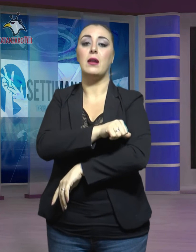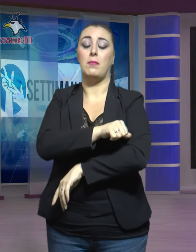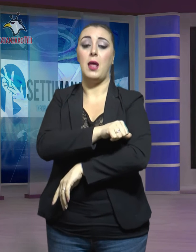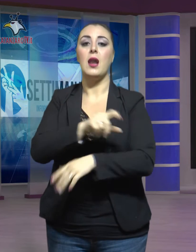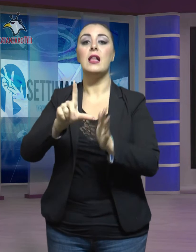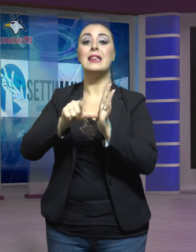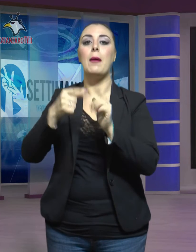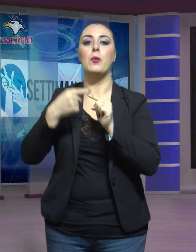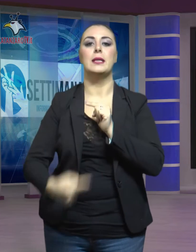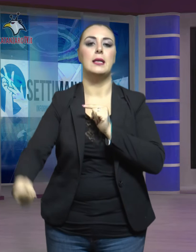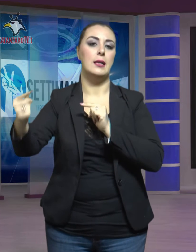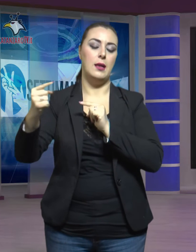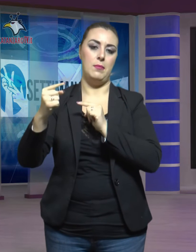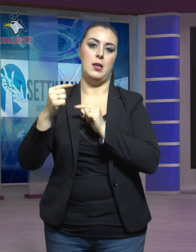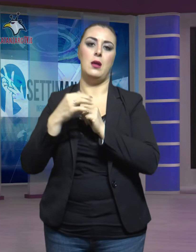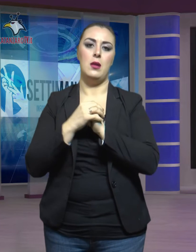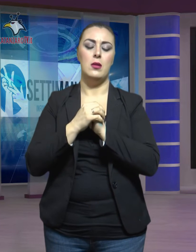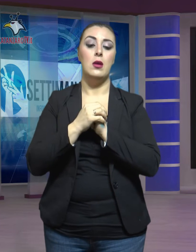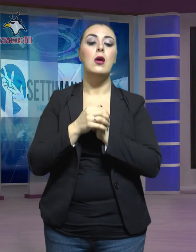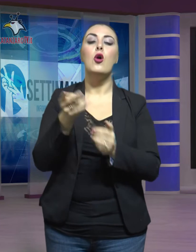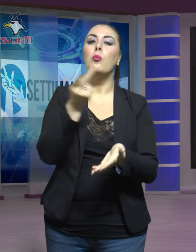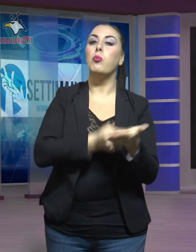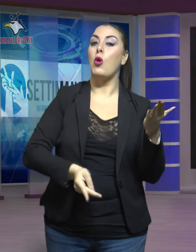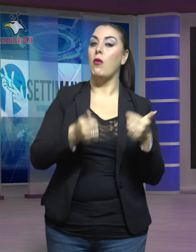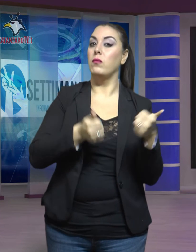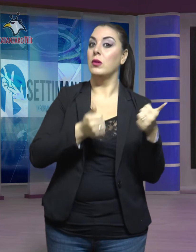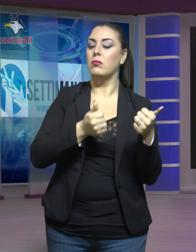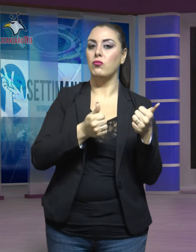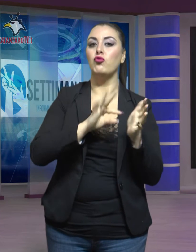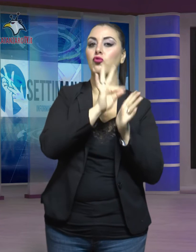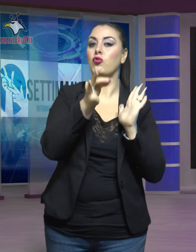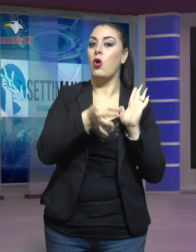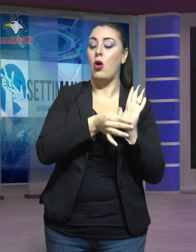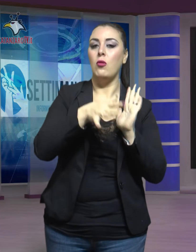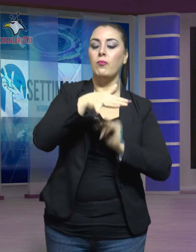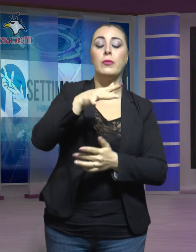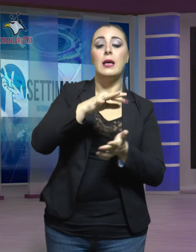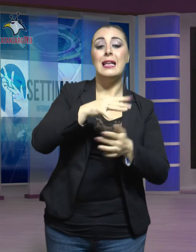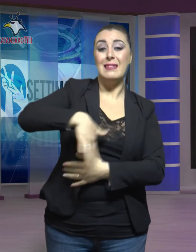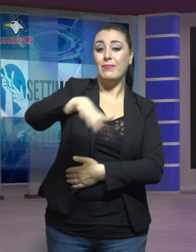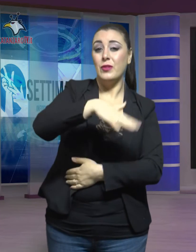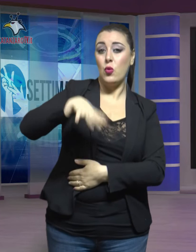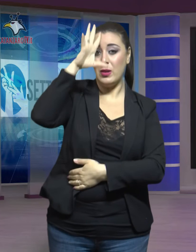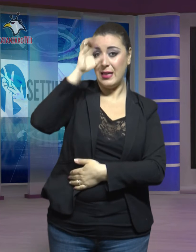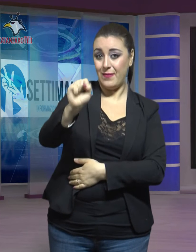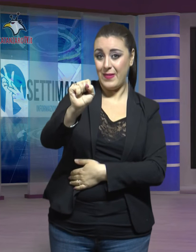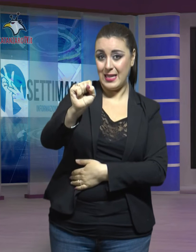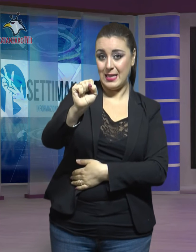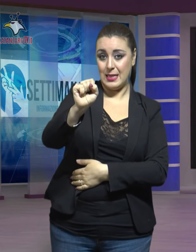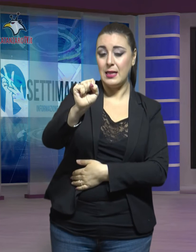indeterminato. Le prove si svolgeranno presso l'Università degli Studi Magna Grecia